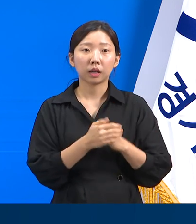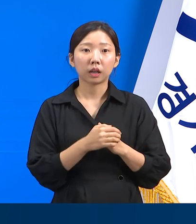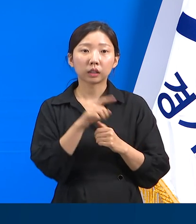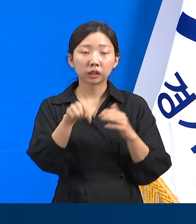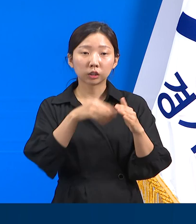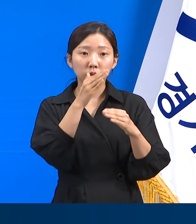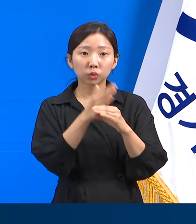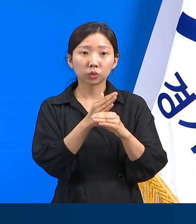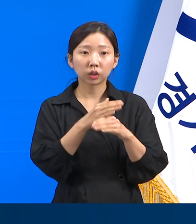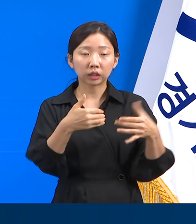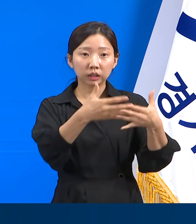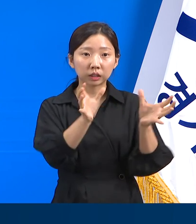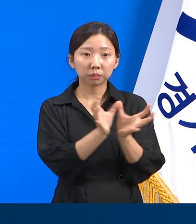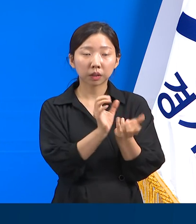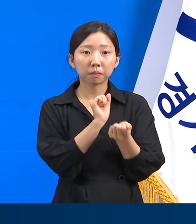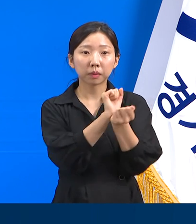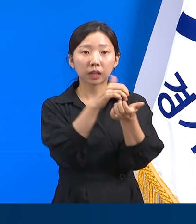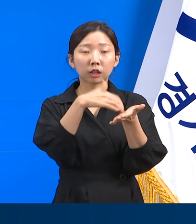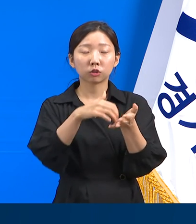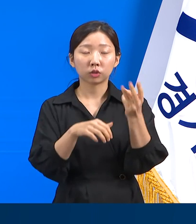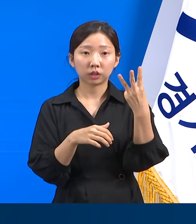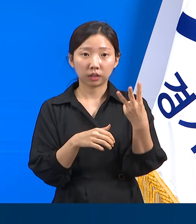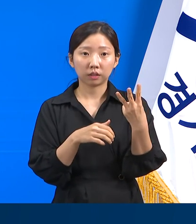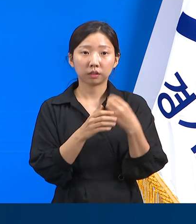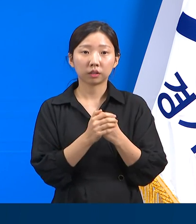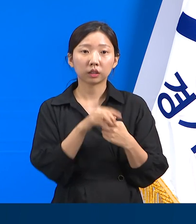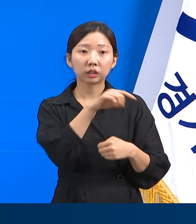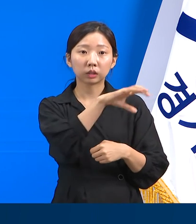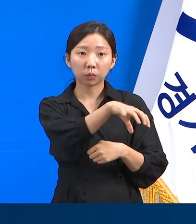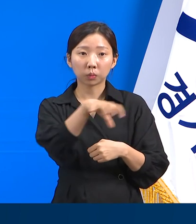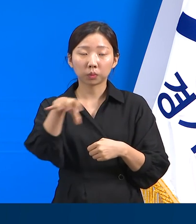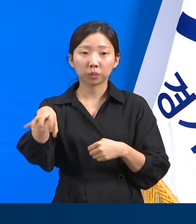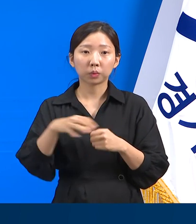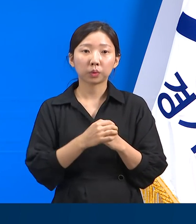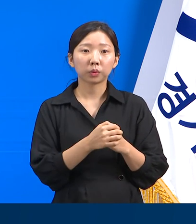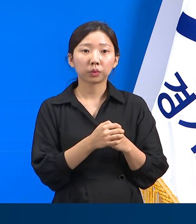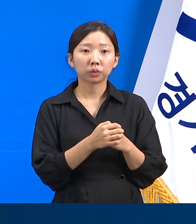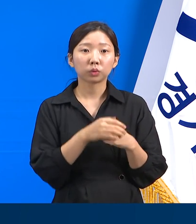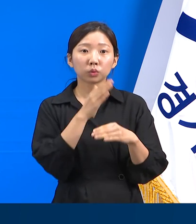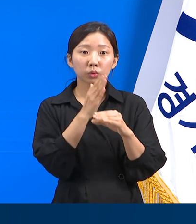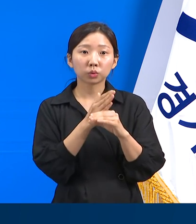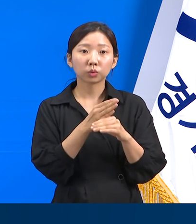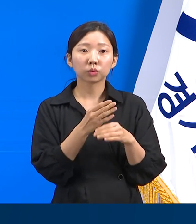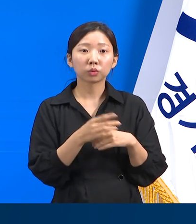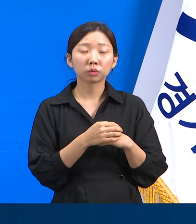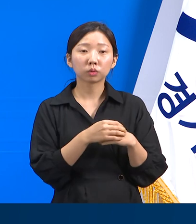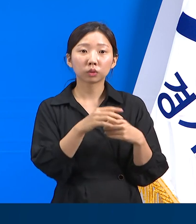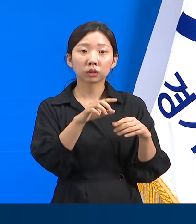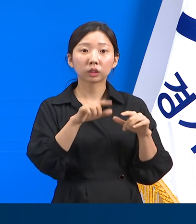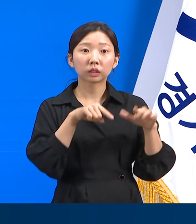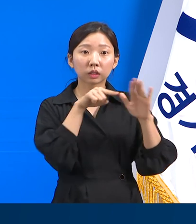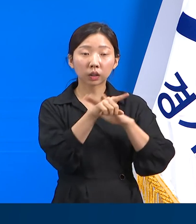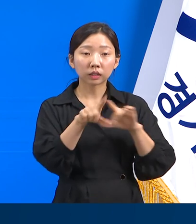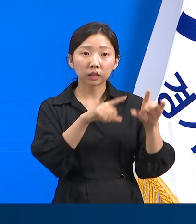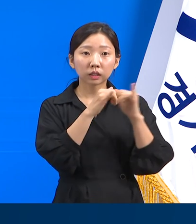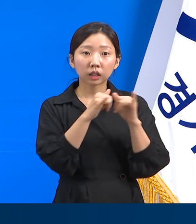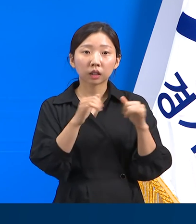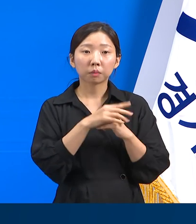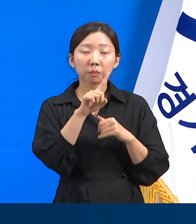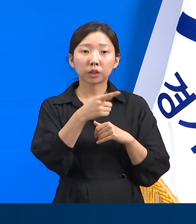그중 집단 발생 사례는 3건이며 해당 시설 3곳 입소자 중 입소자 161명 중 현재까지